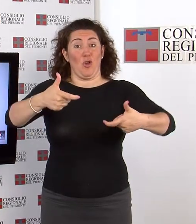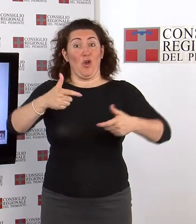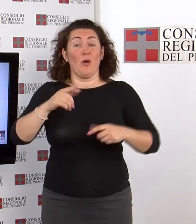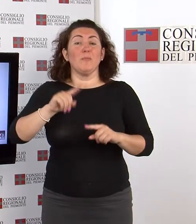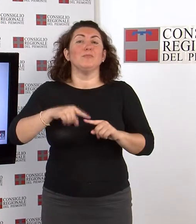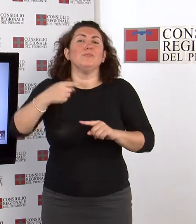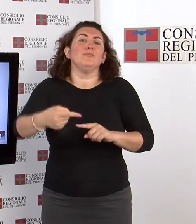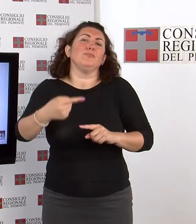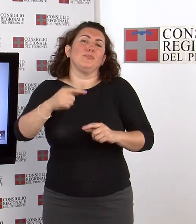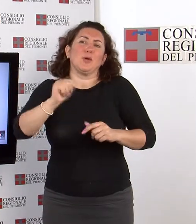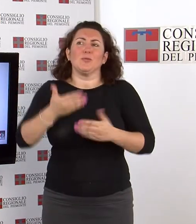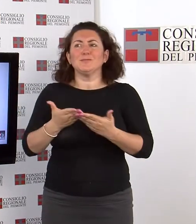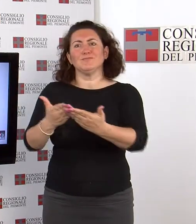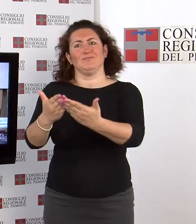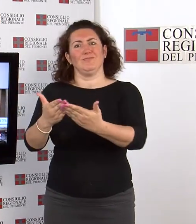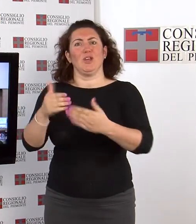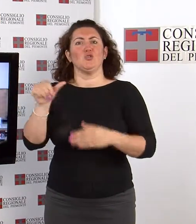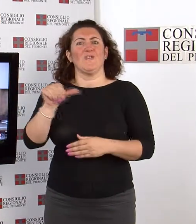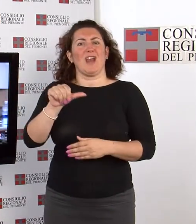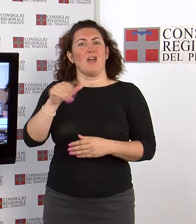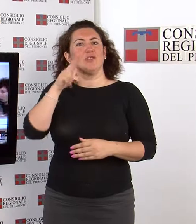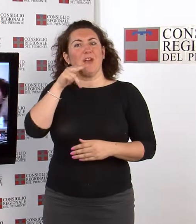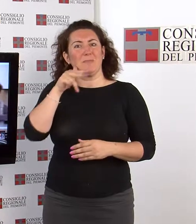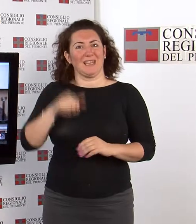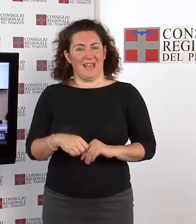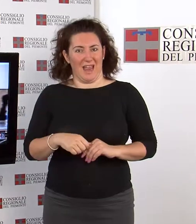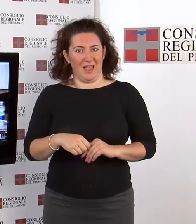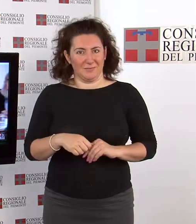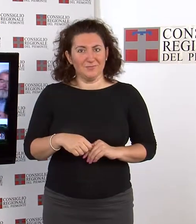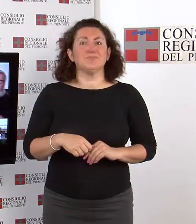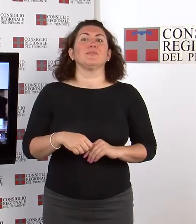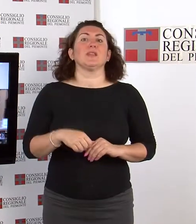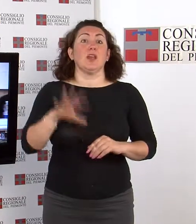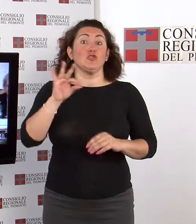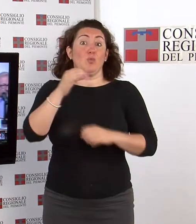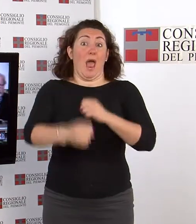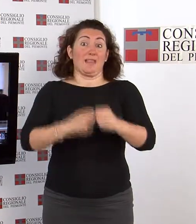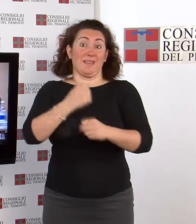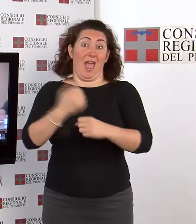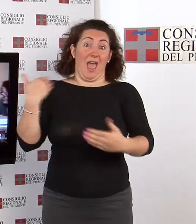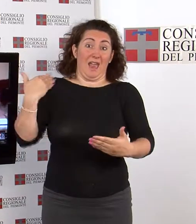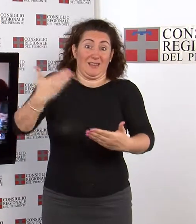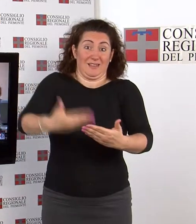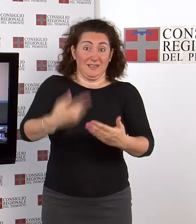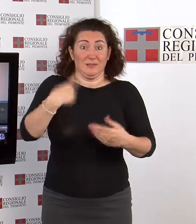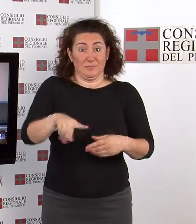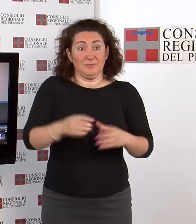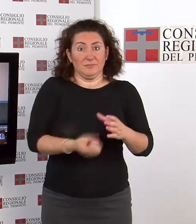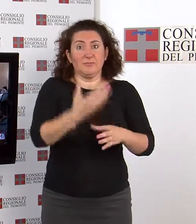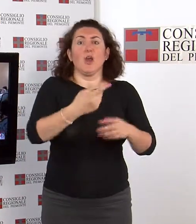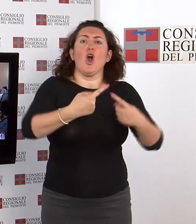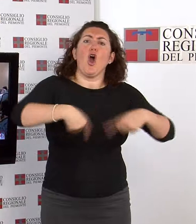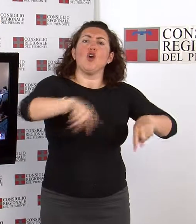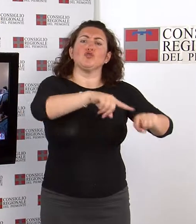L'incontro è stato organizzato dalla Consulta delle Lette in collaborazione con l'Archivio delle Donne in Piemonte ARDP La